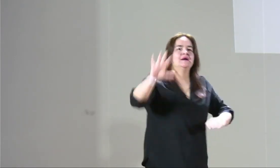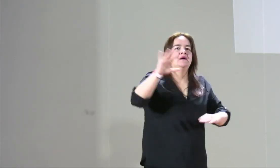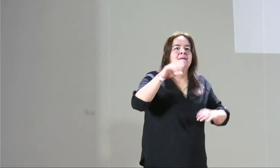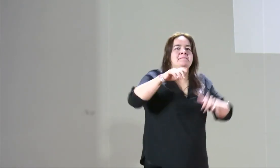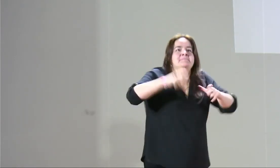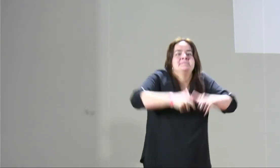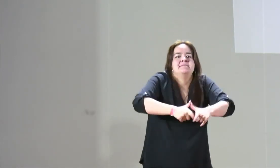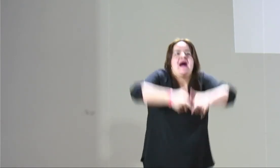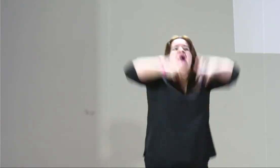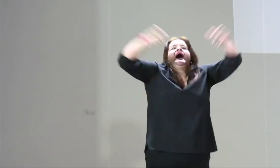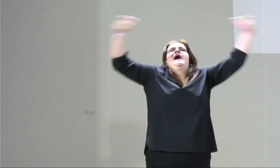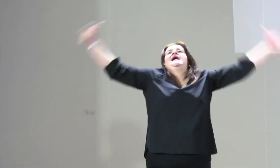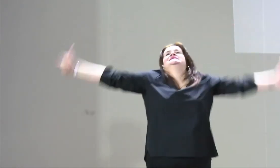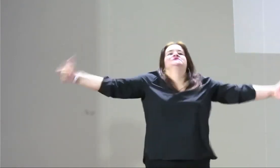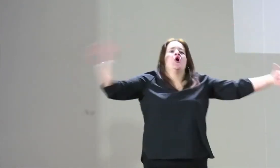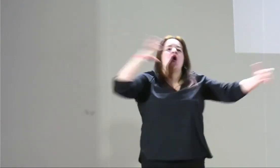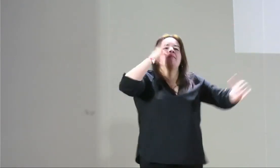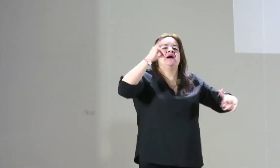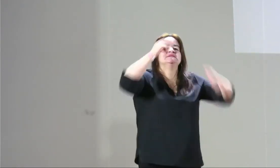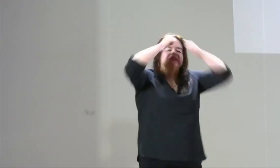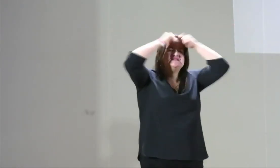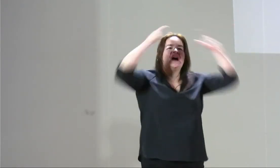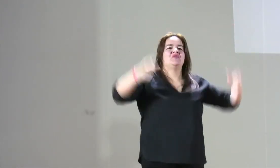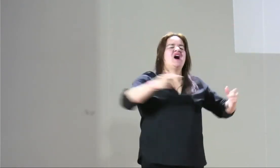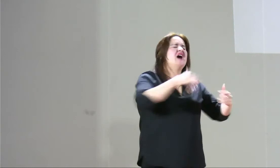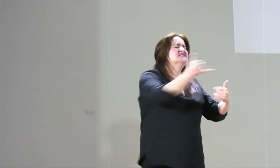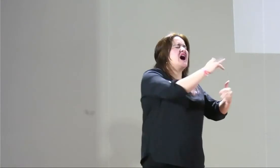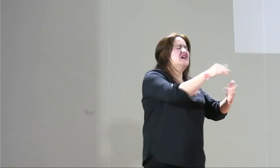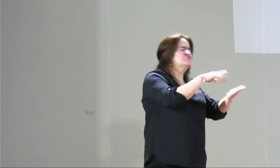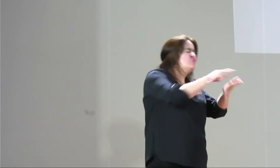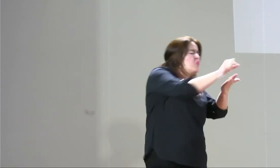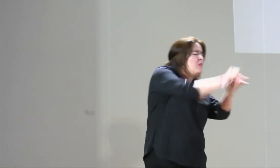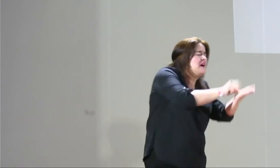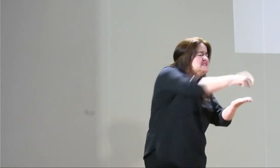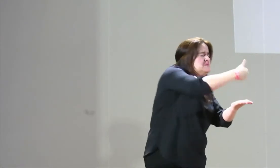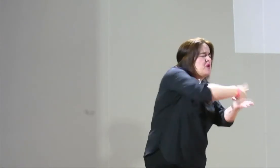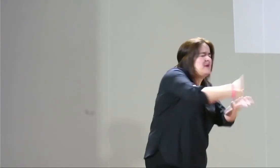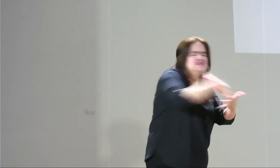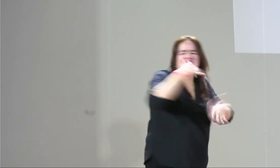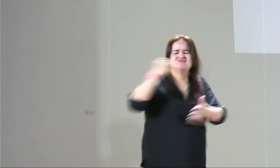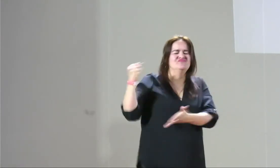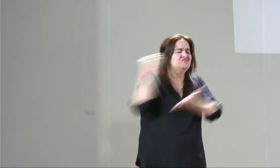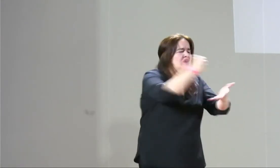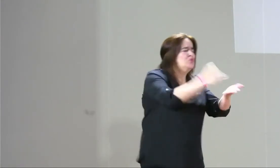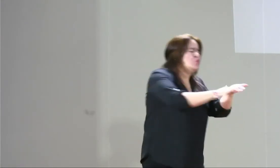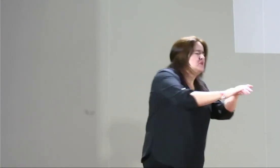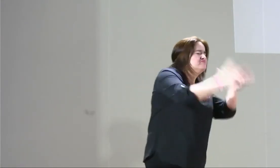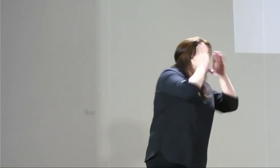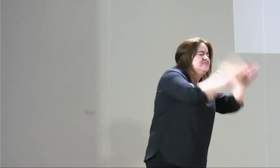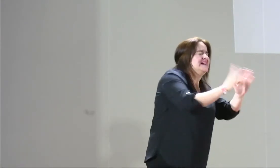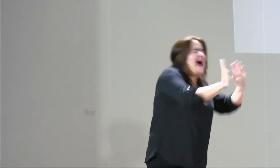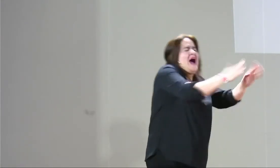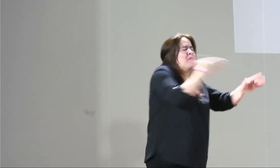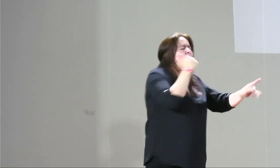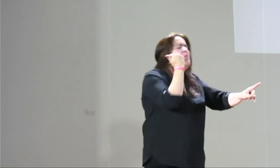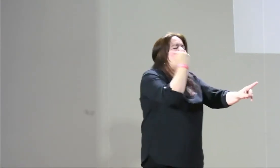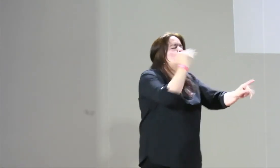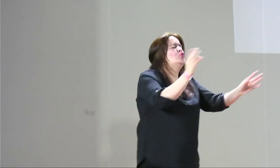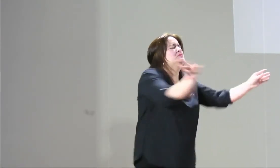hombres y el 20% somos mujeres. Entonces, en Colombia la gran mayoría son hombres. Entonces, uno dice, ah, bueno, hay que generar programas.